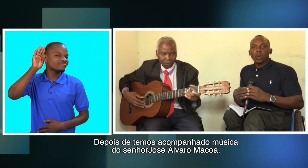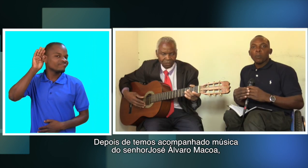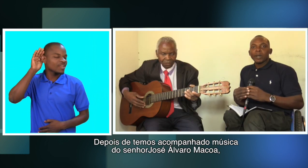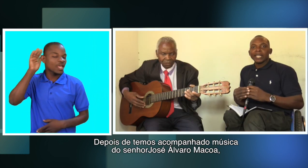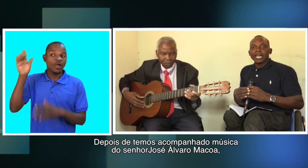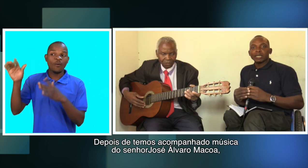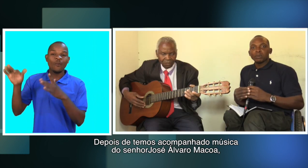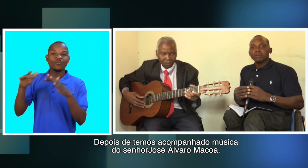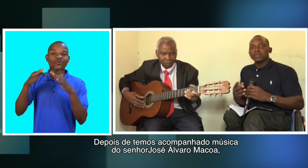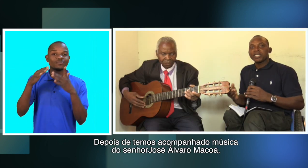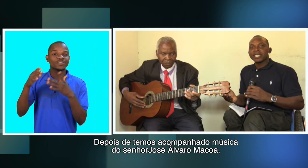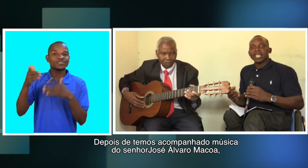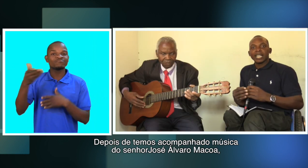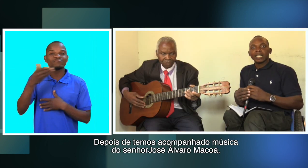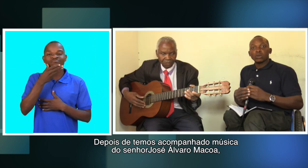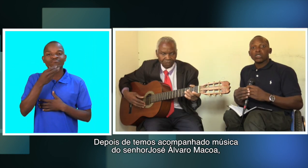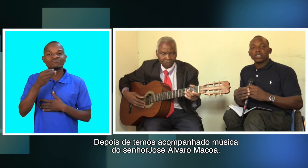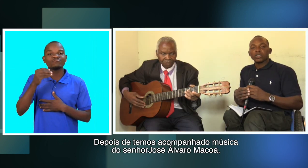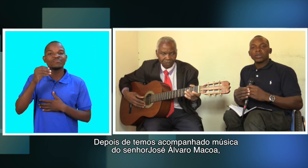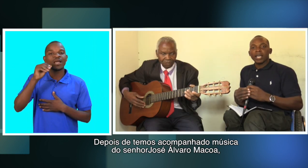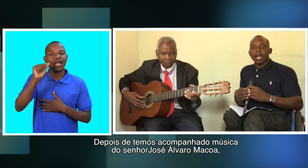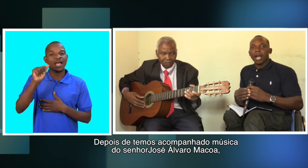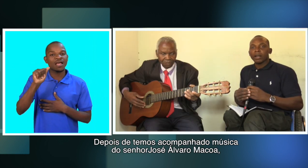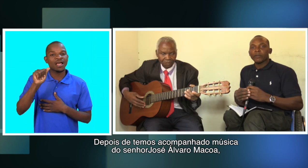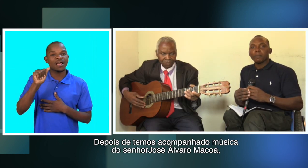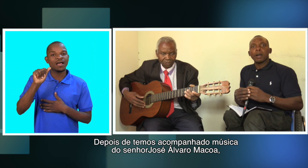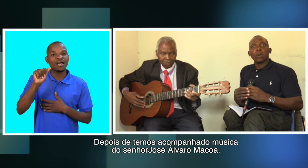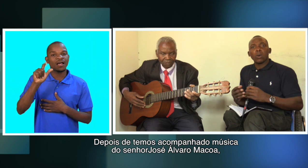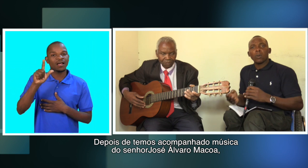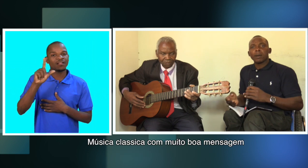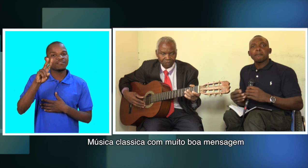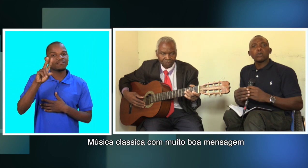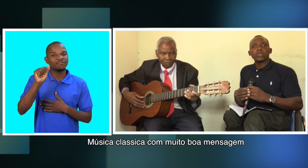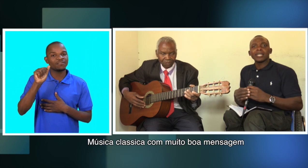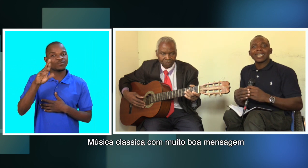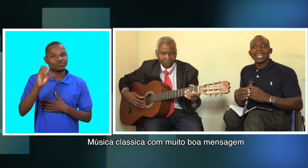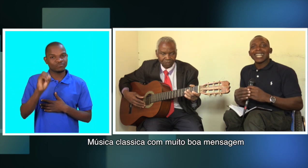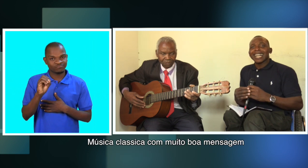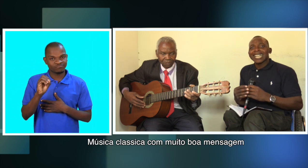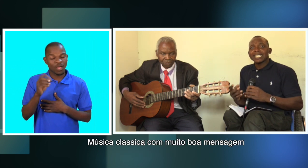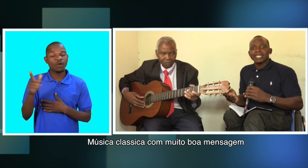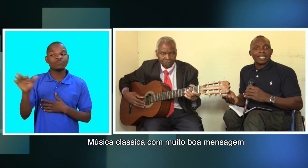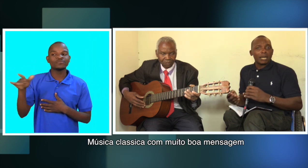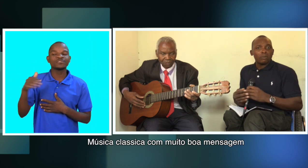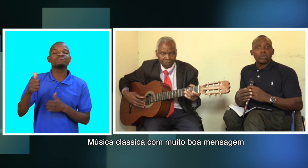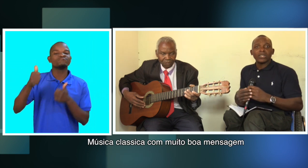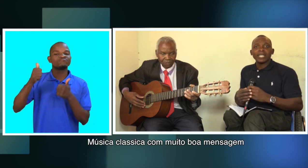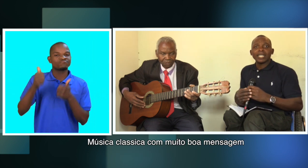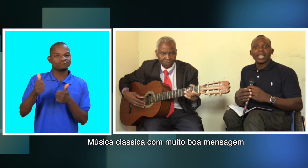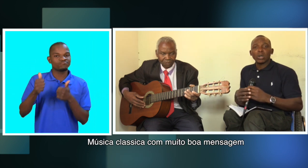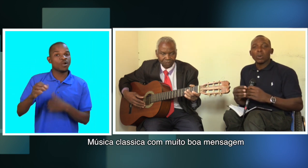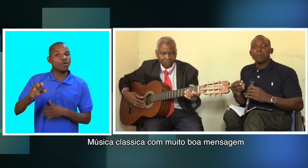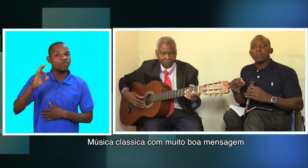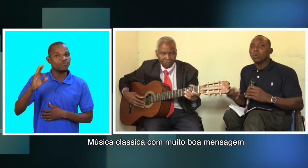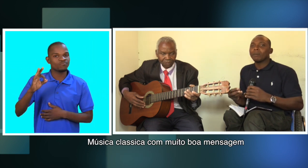acompanhado música do senhor José Álvaro Macoa música clássica música com boa